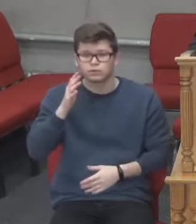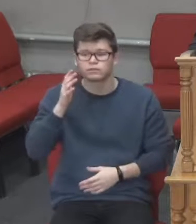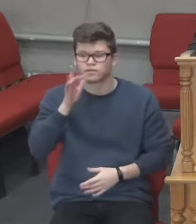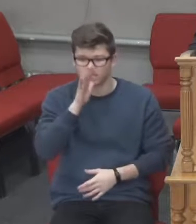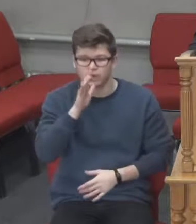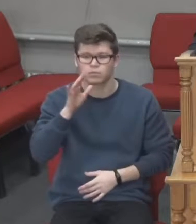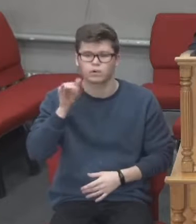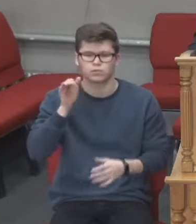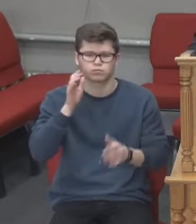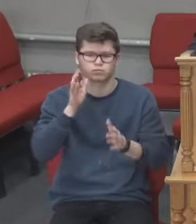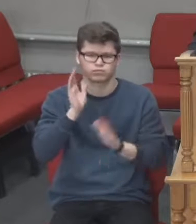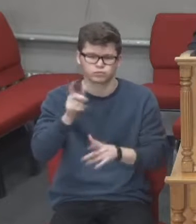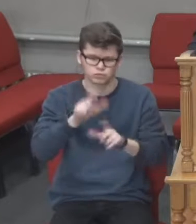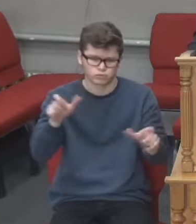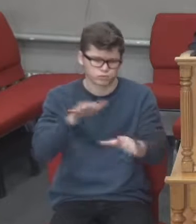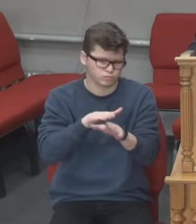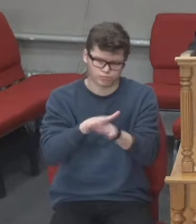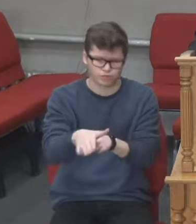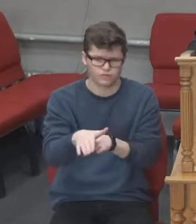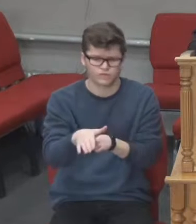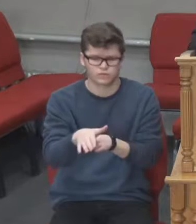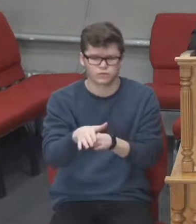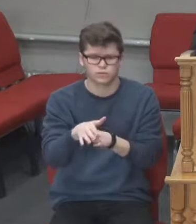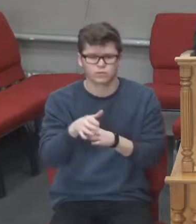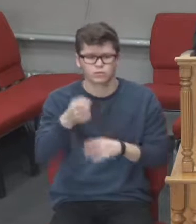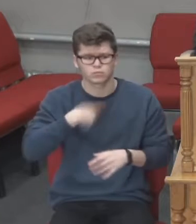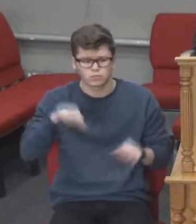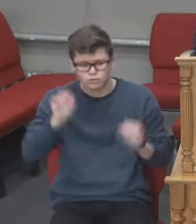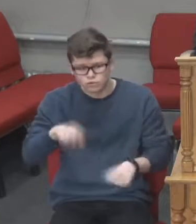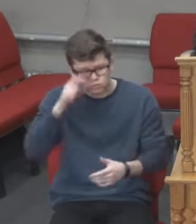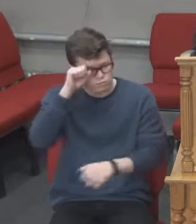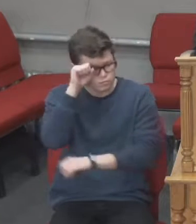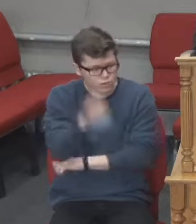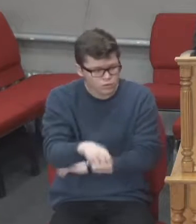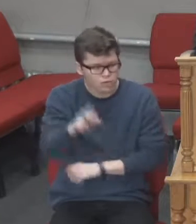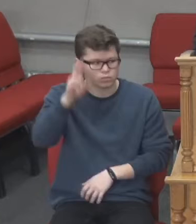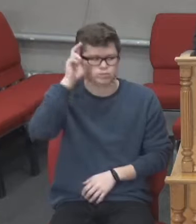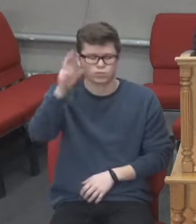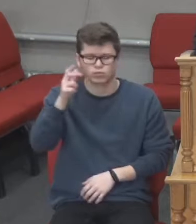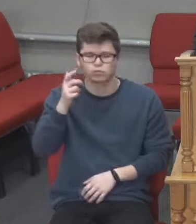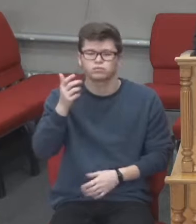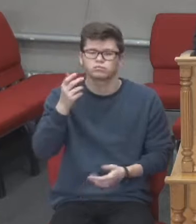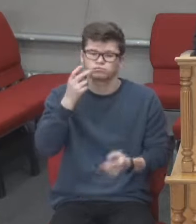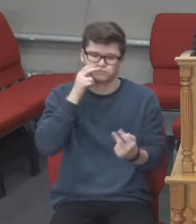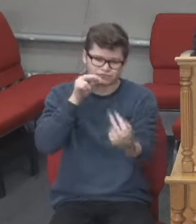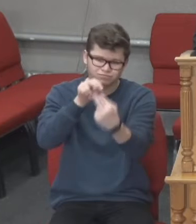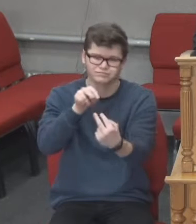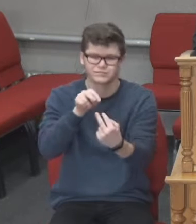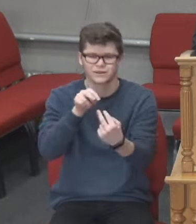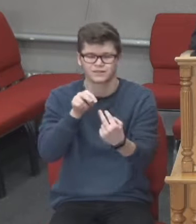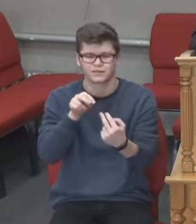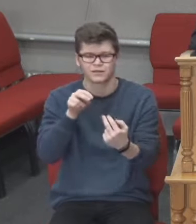повна людьми. Ми сьогодні зможемо поклонятися Богу, дивлячись один на одного,